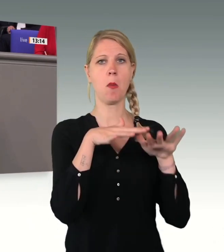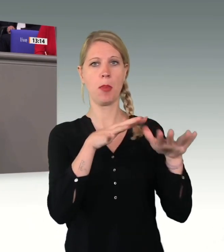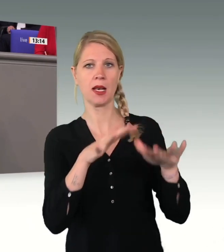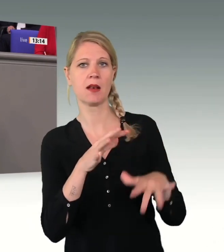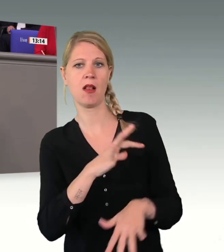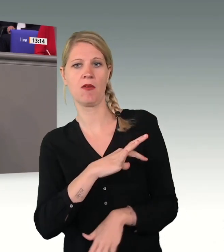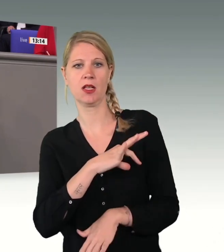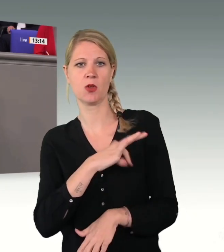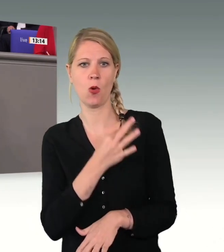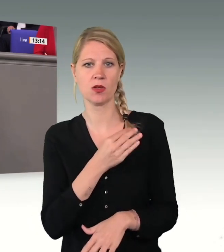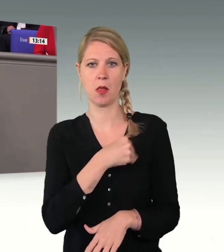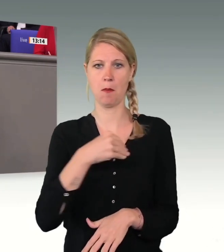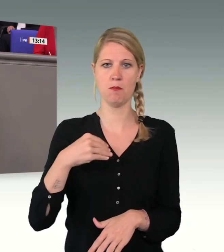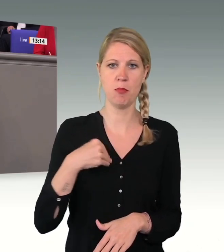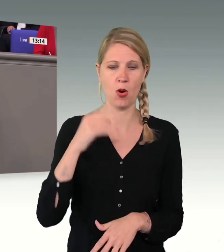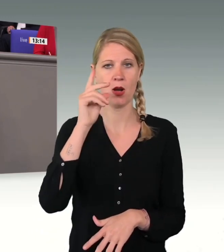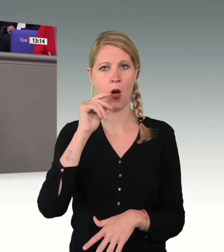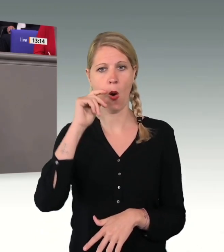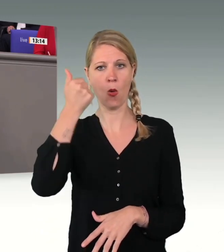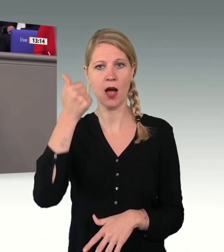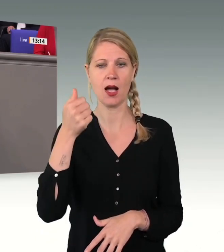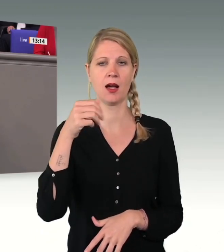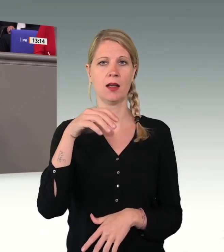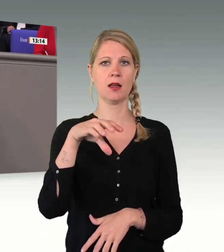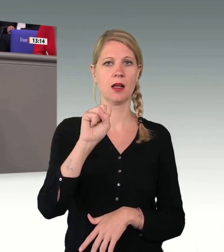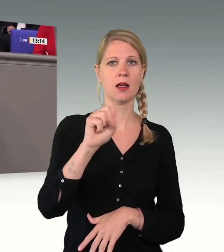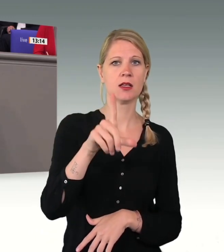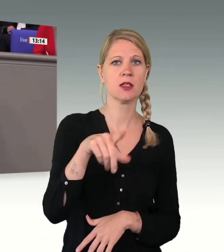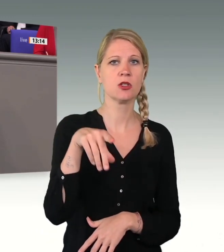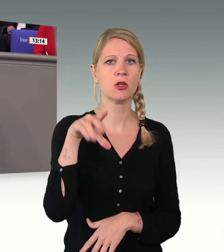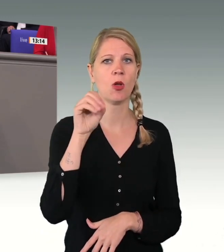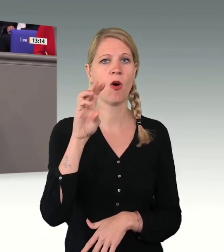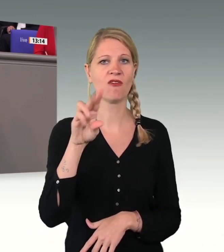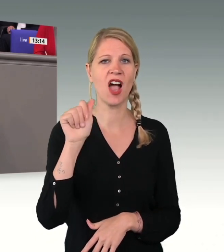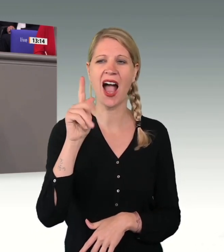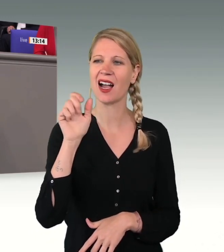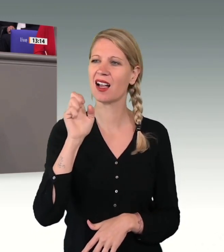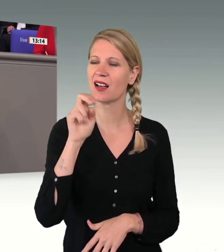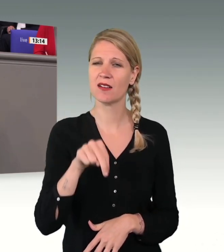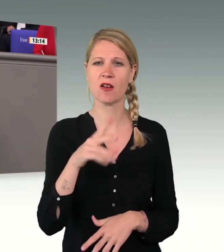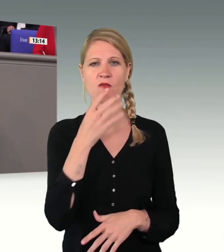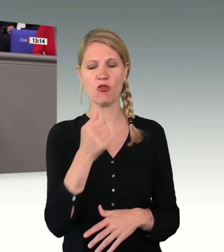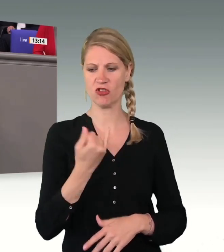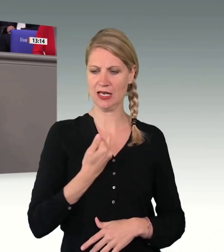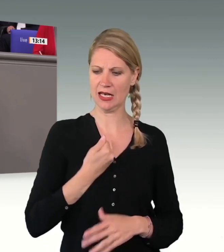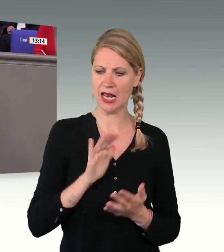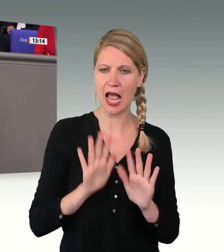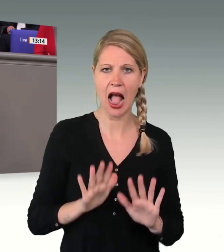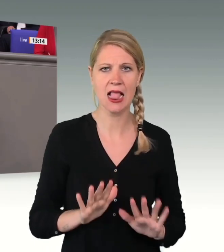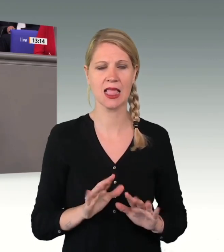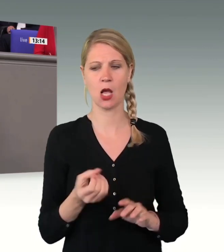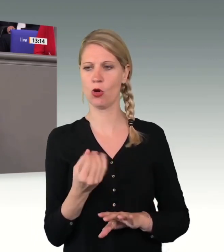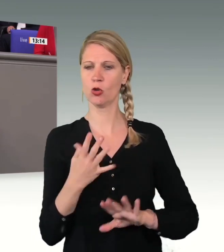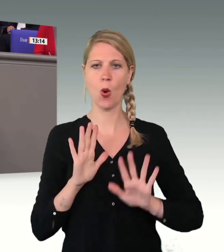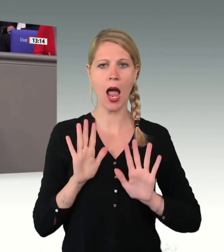Ungarn und Slowaken, sie kämpfen um ihre nationale Souveränität, sie wollen ihre Kultur erhalten, ihre Identität. Und das wollen